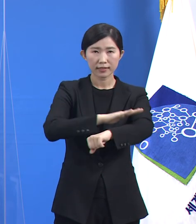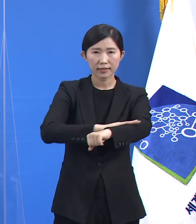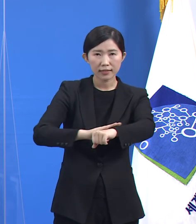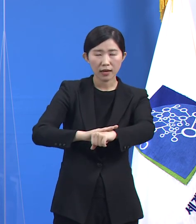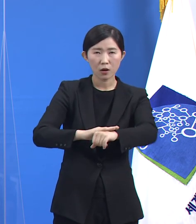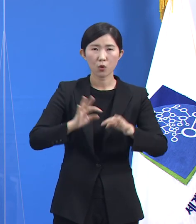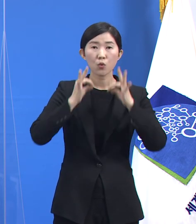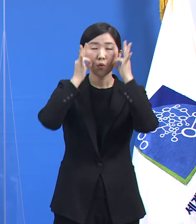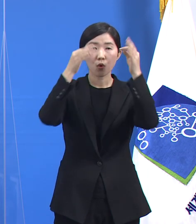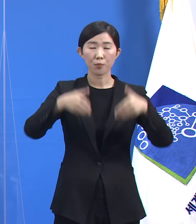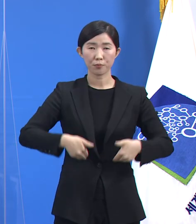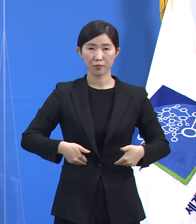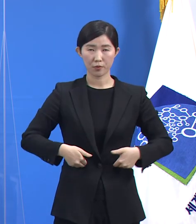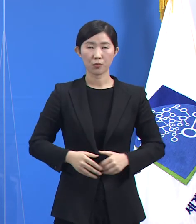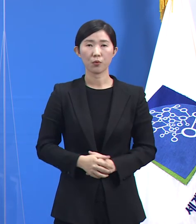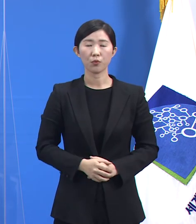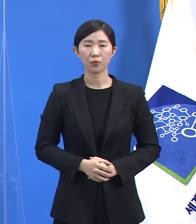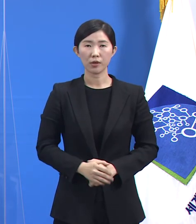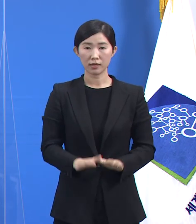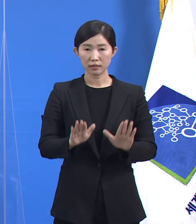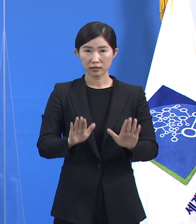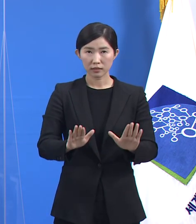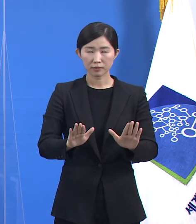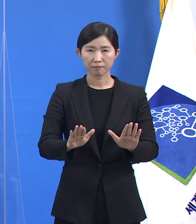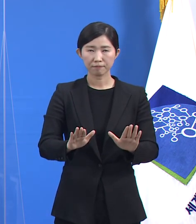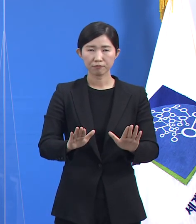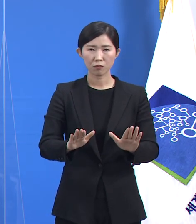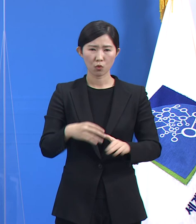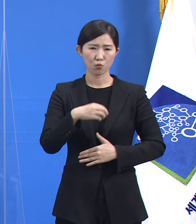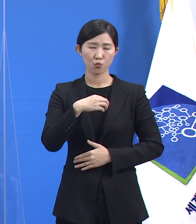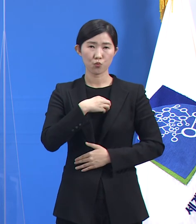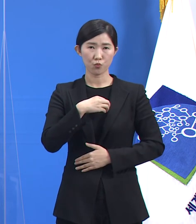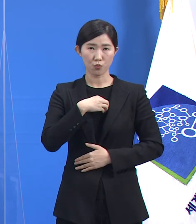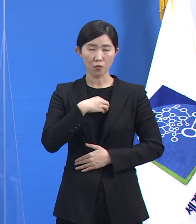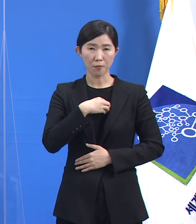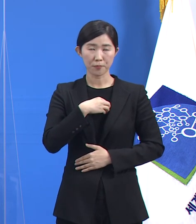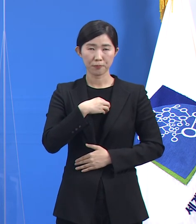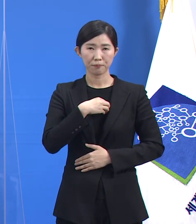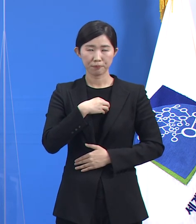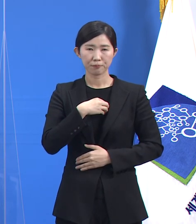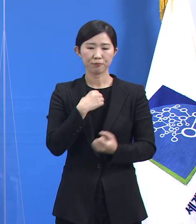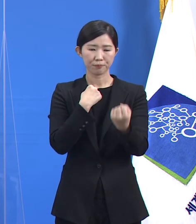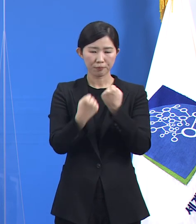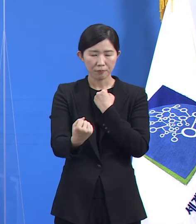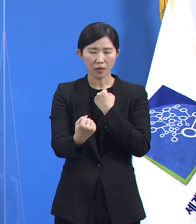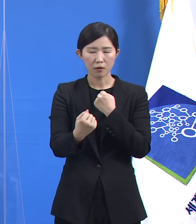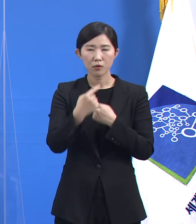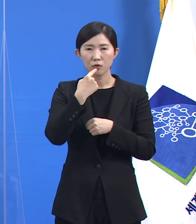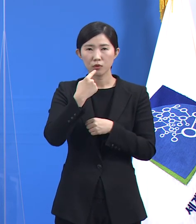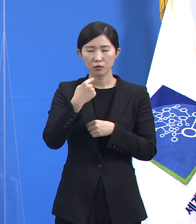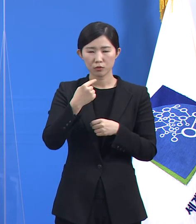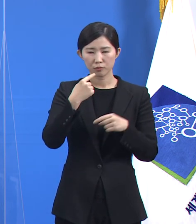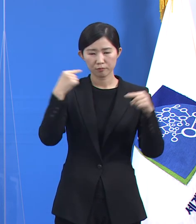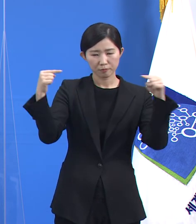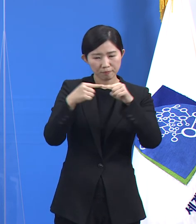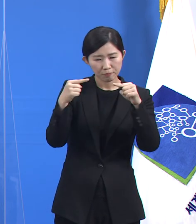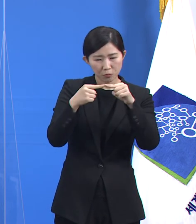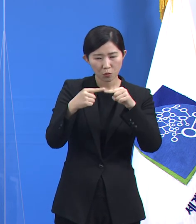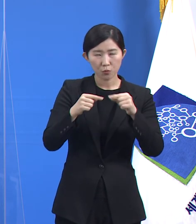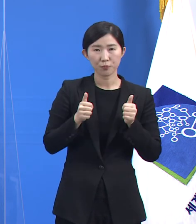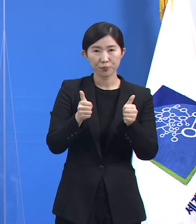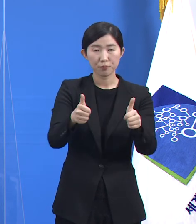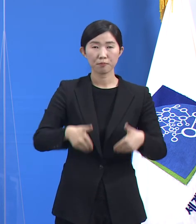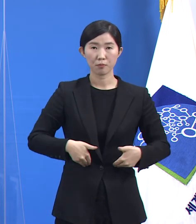거업일수록 민주적인 거버넌스와 위험을 둘러싼 투명한 소통이 중요합니다. 노는 겸손한 자세와